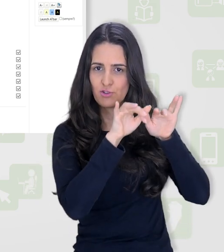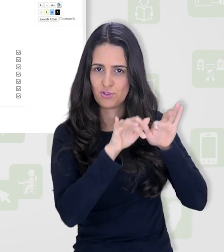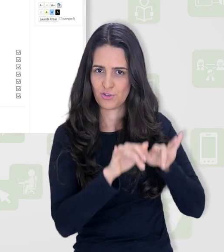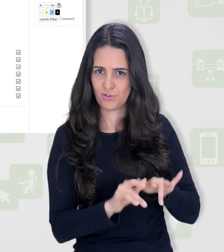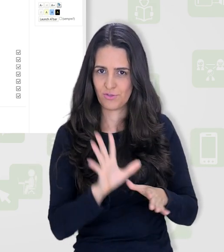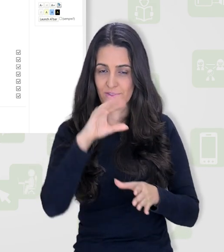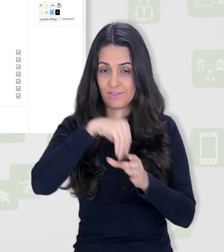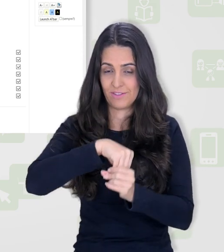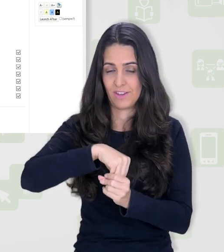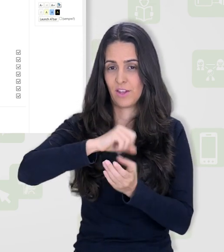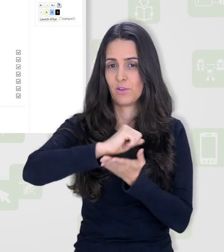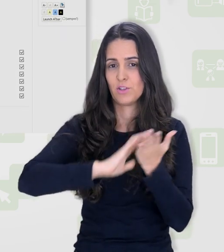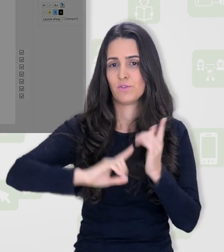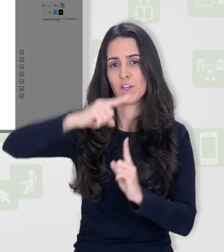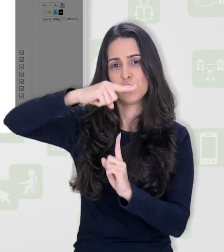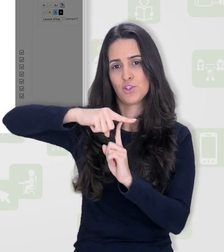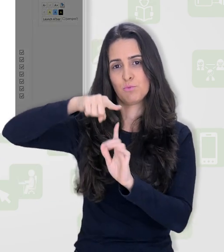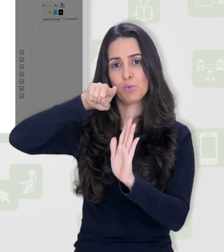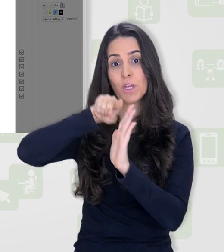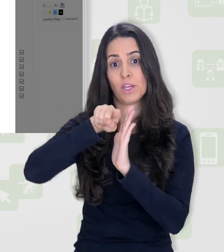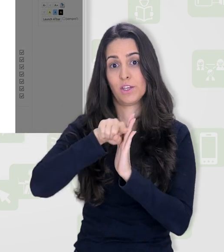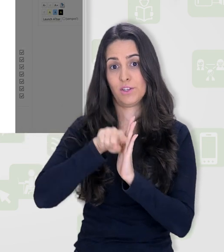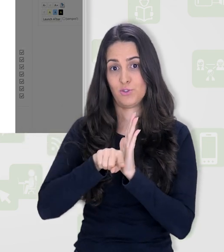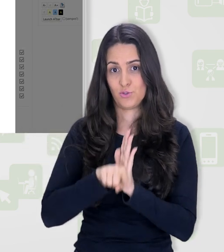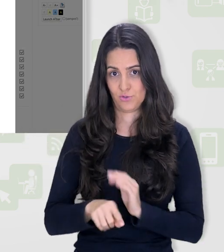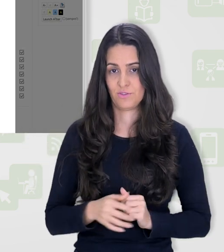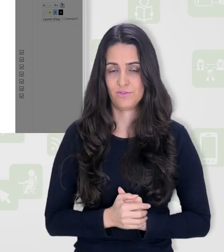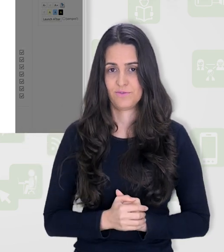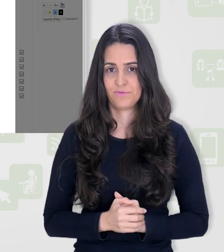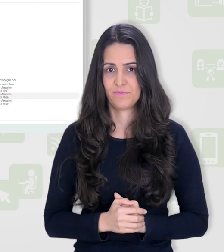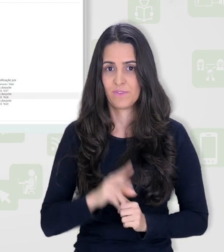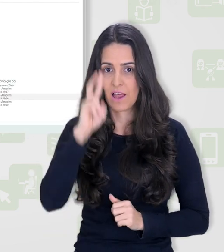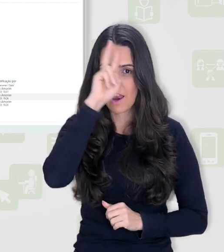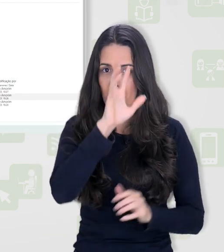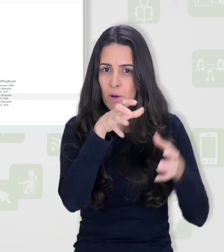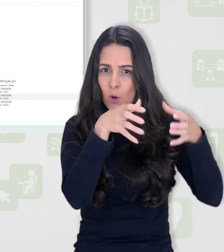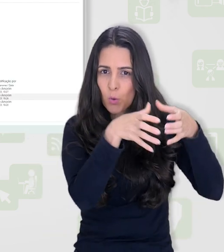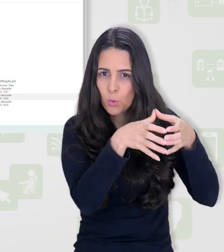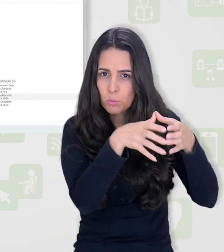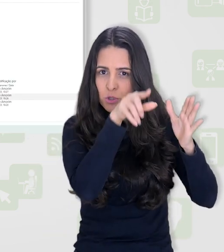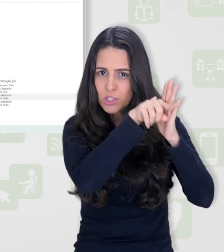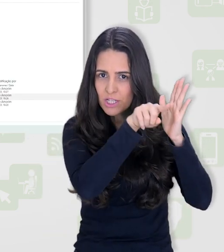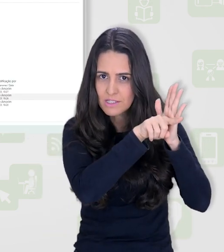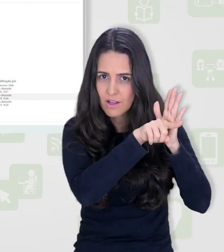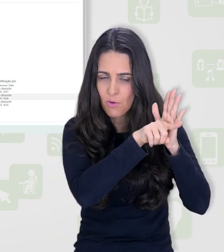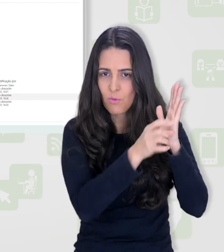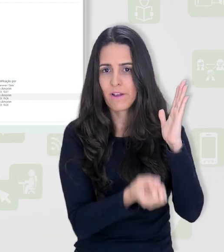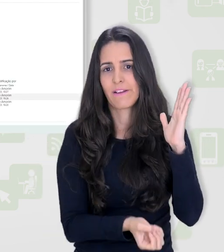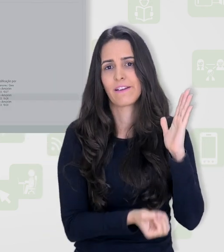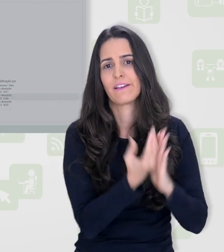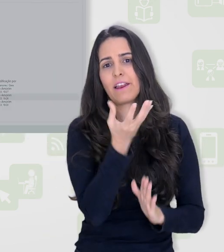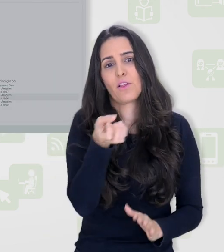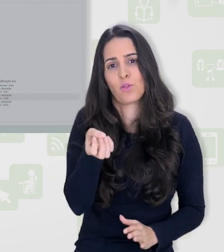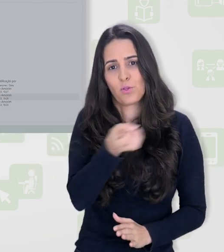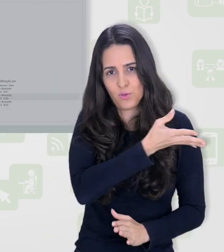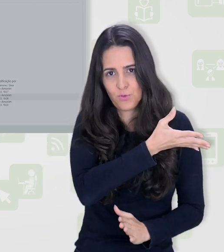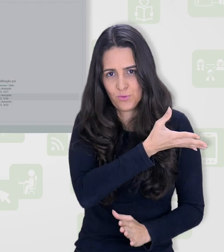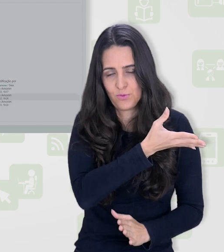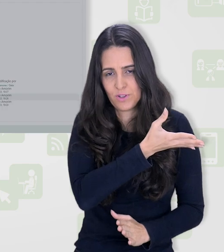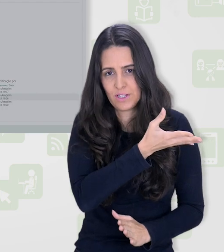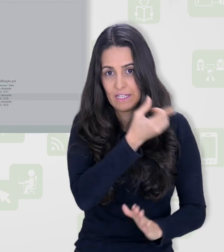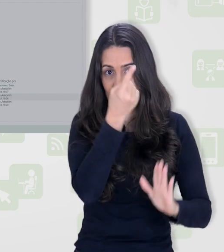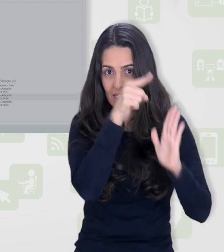dissertação na atividade questionário. Vamos então em nosso banco de questões, vamos criar uma nova